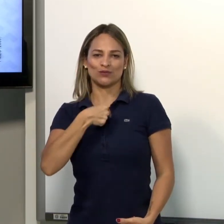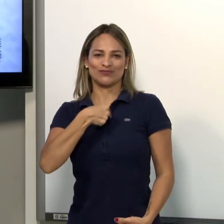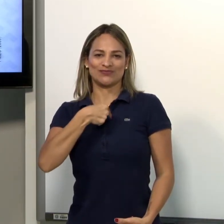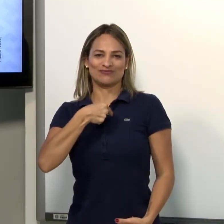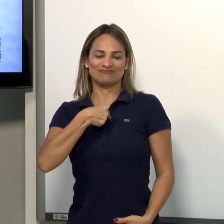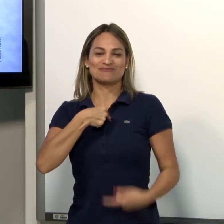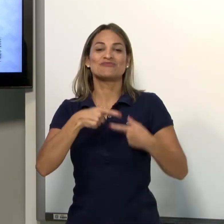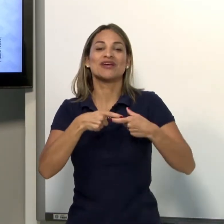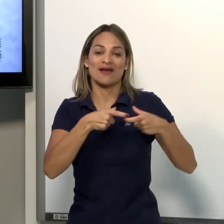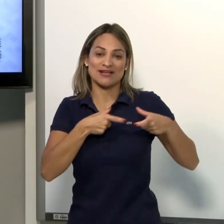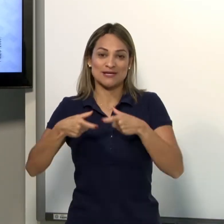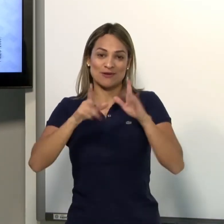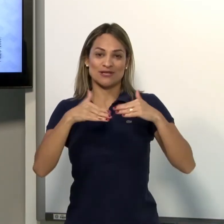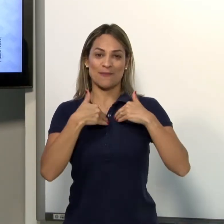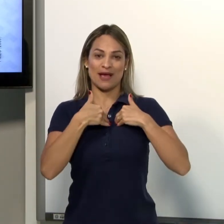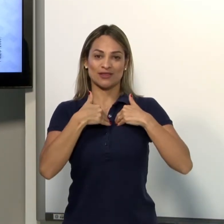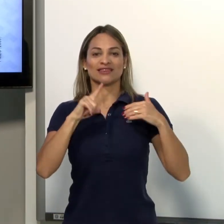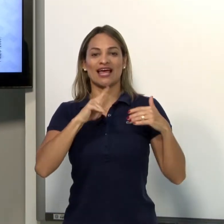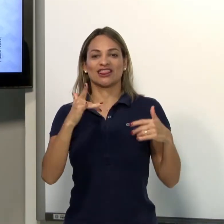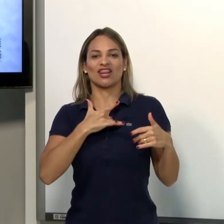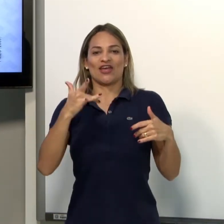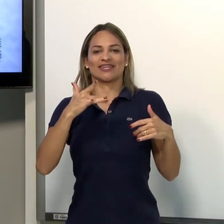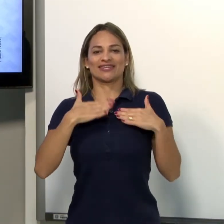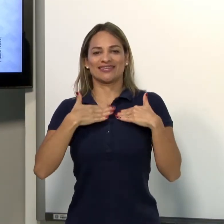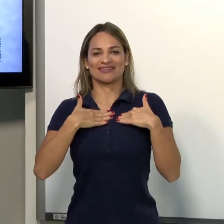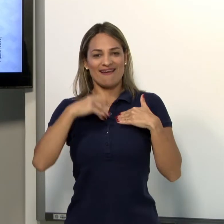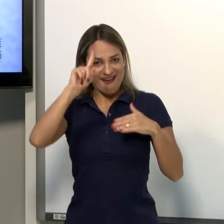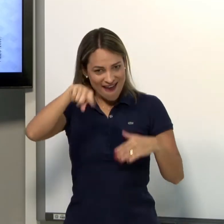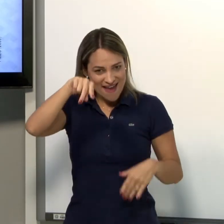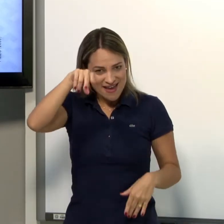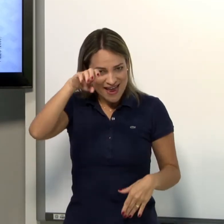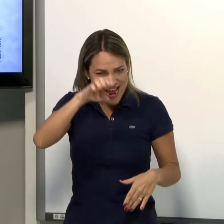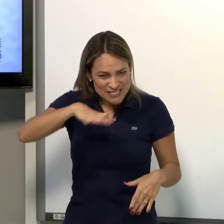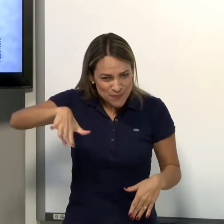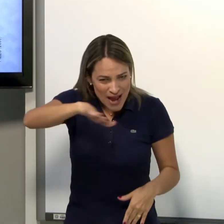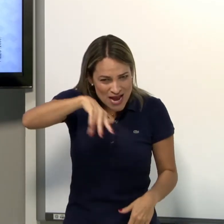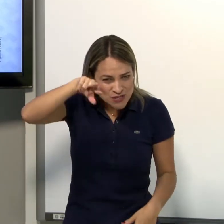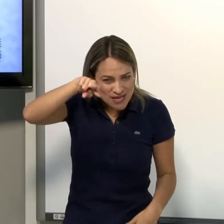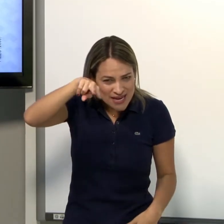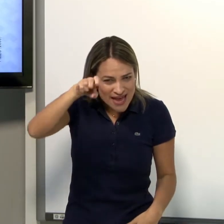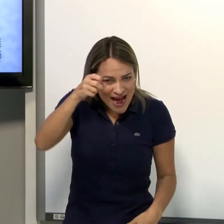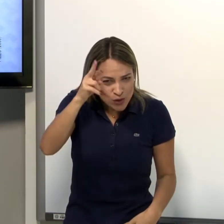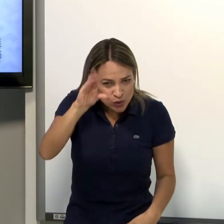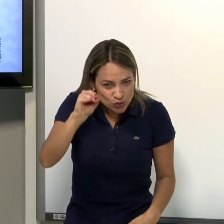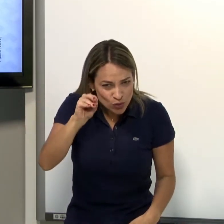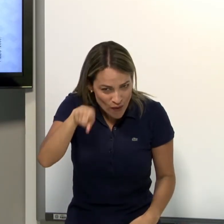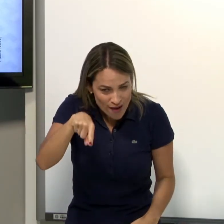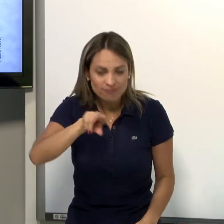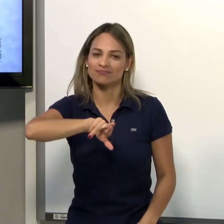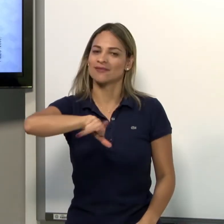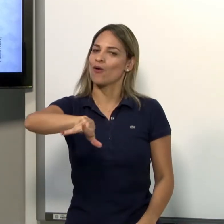peito. Nessa região do peito. Ele toca no peito. Então, não é espaço neutro.